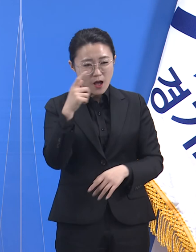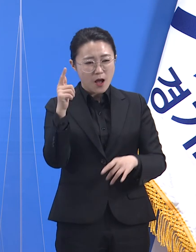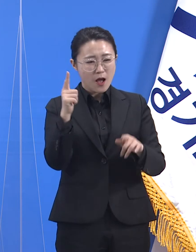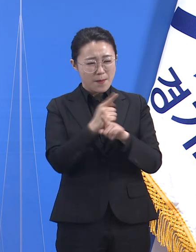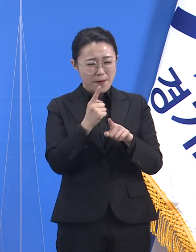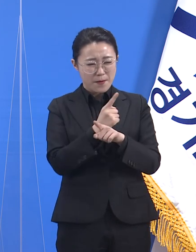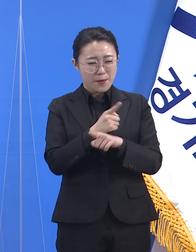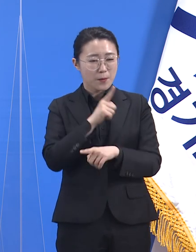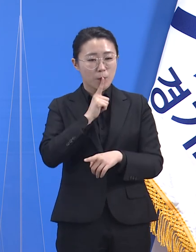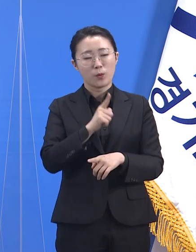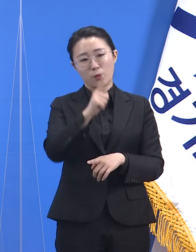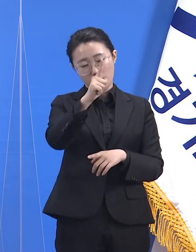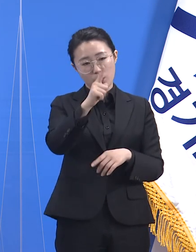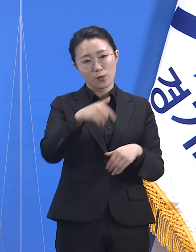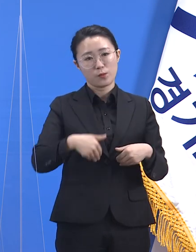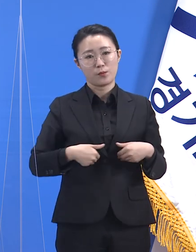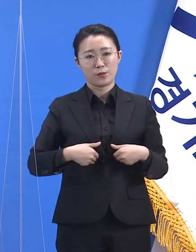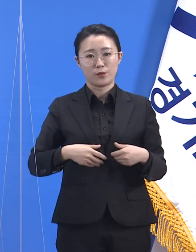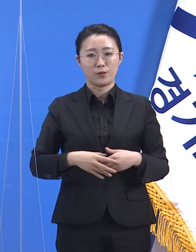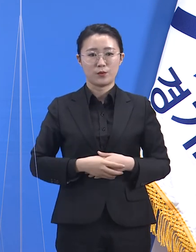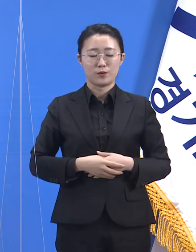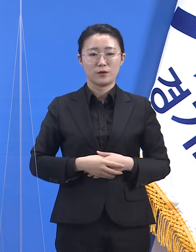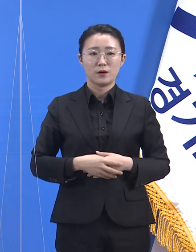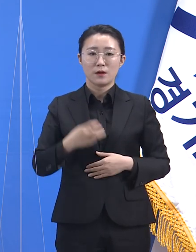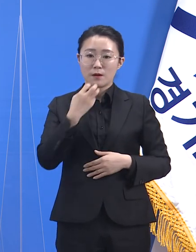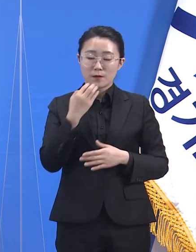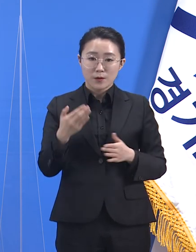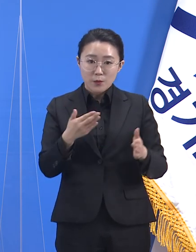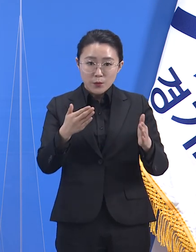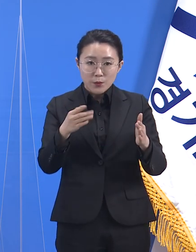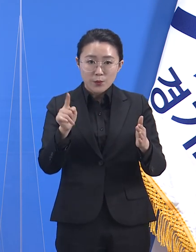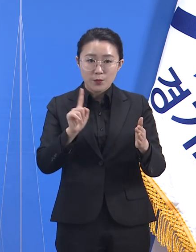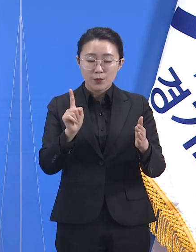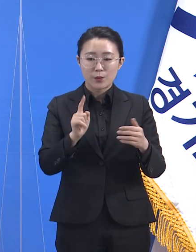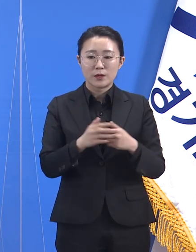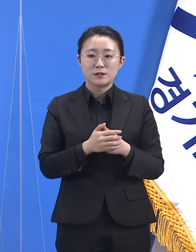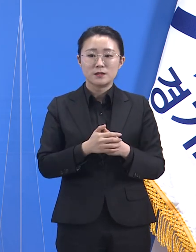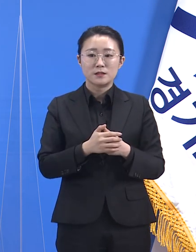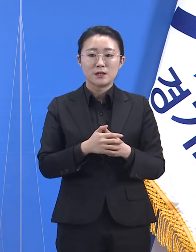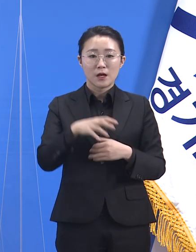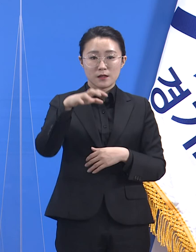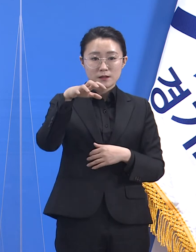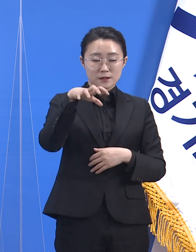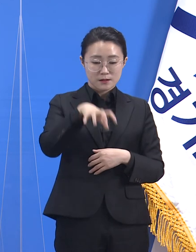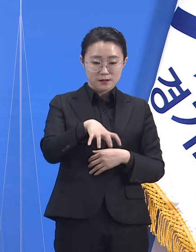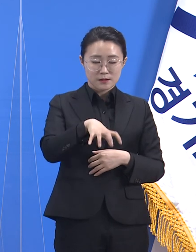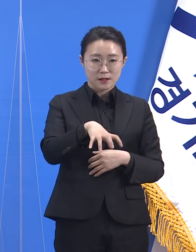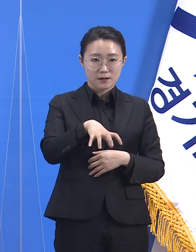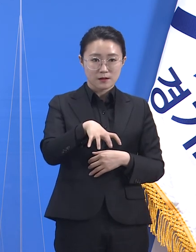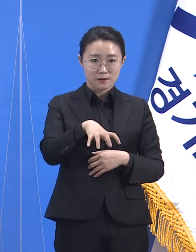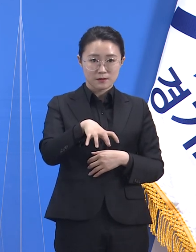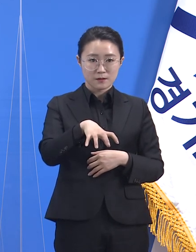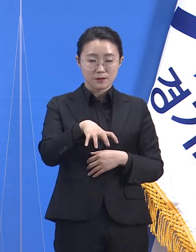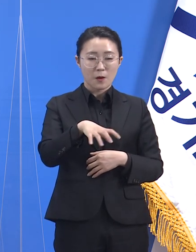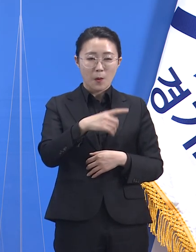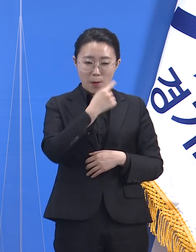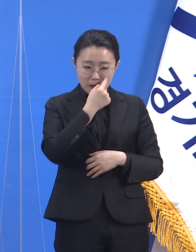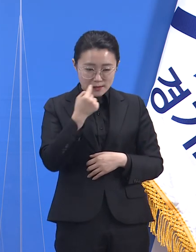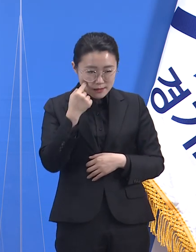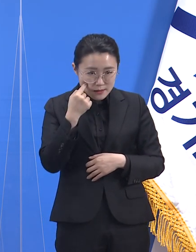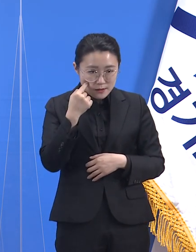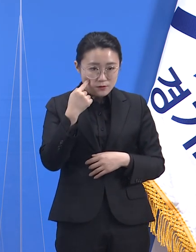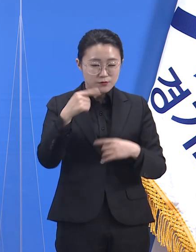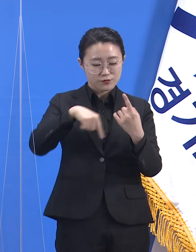도는 방역지침 준수 개도 및 현장확인 합동운영반 추진 과정에서 이런